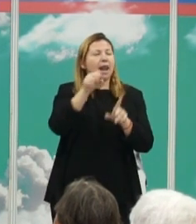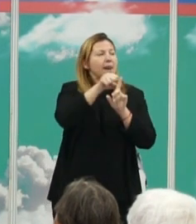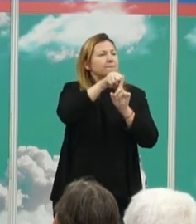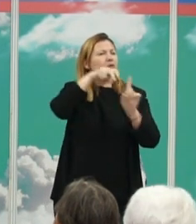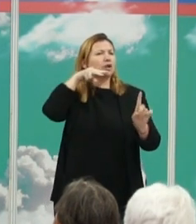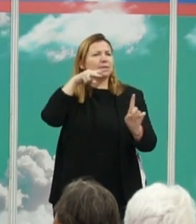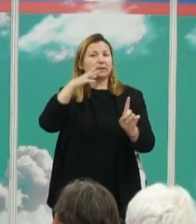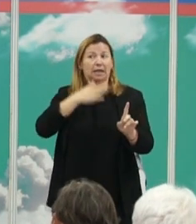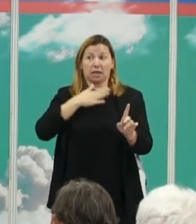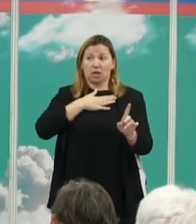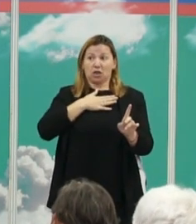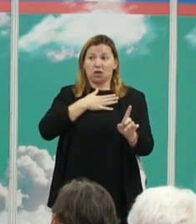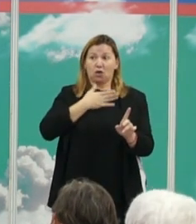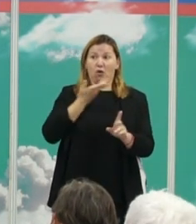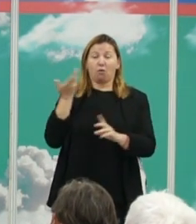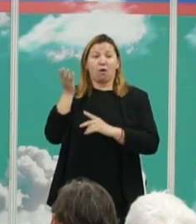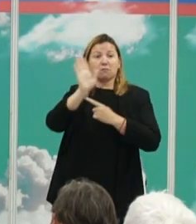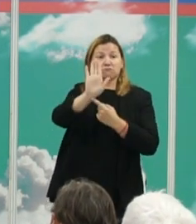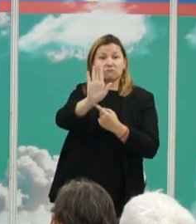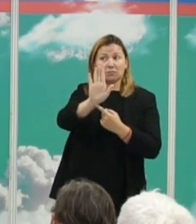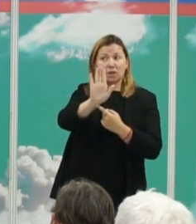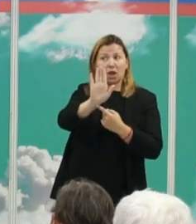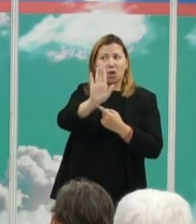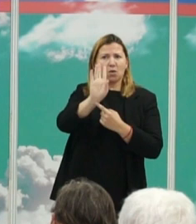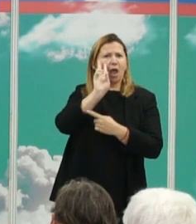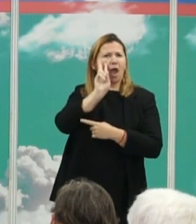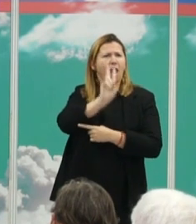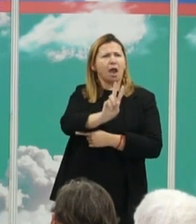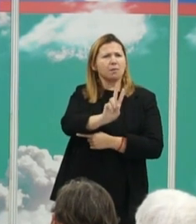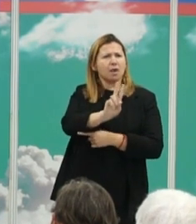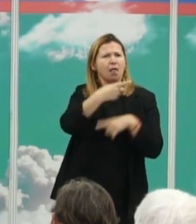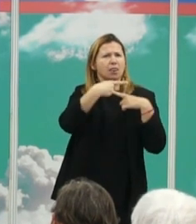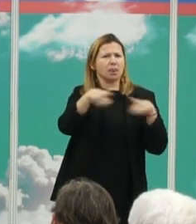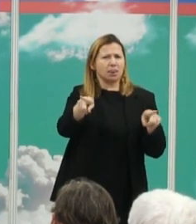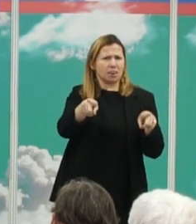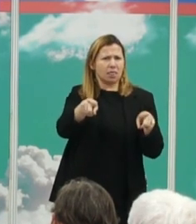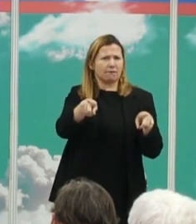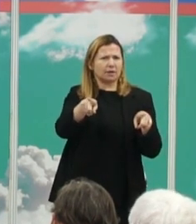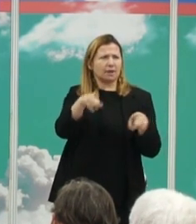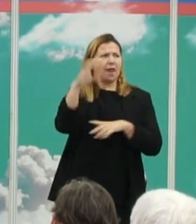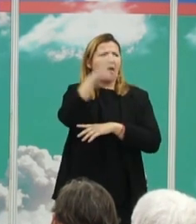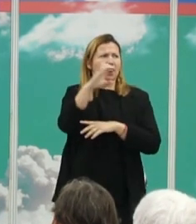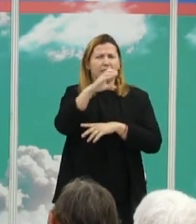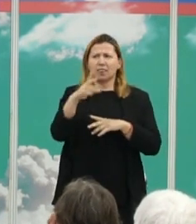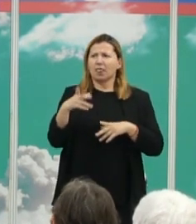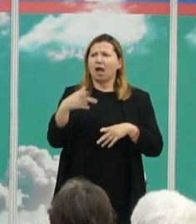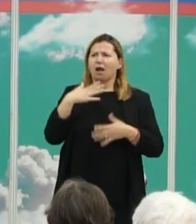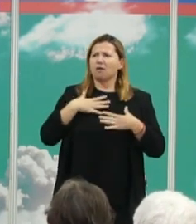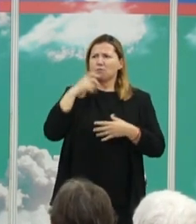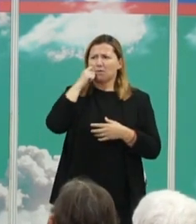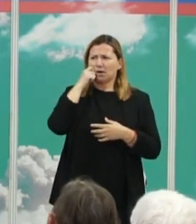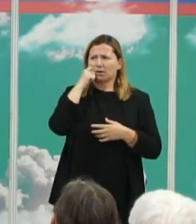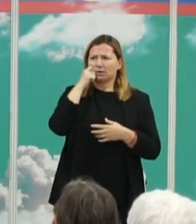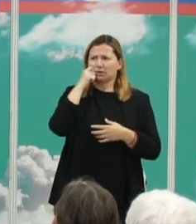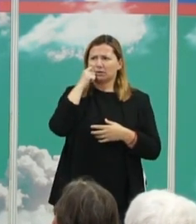yo voy a proponeros hoy es una mirada muy diferente a la que normalmente se tiene desde las ciencias humanas. Es una mirada de las ciencias